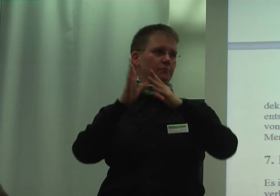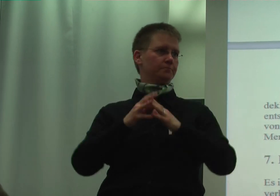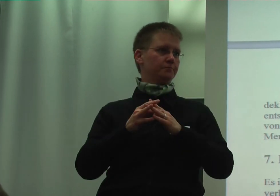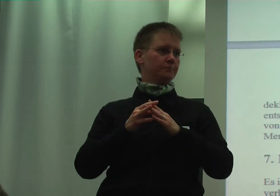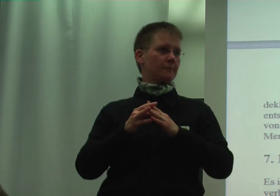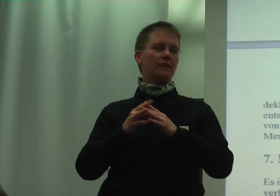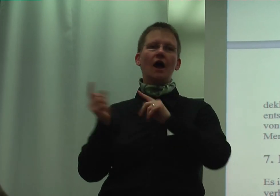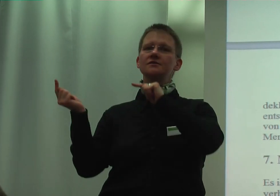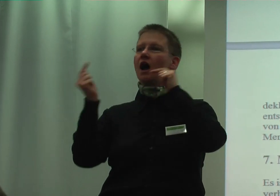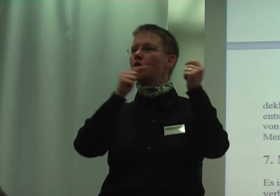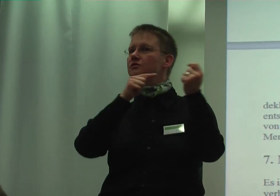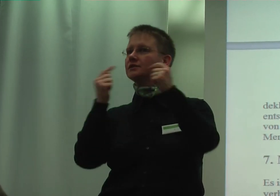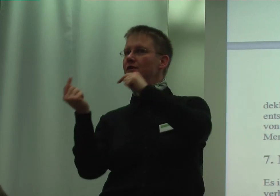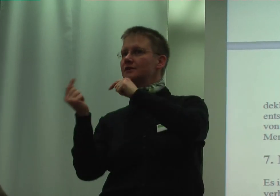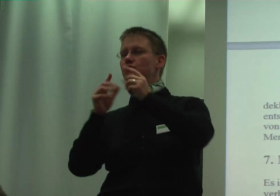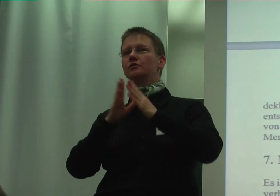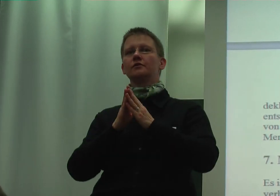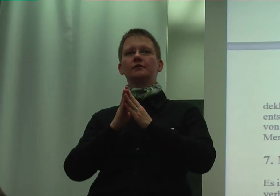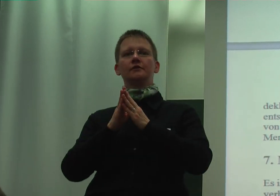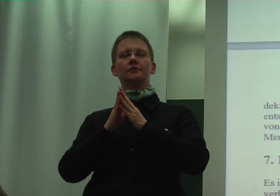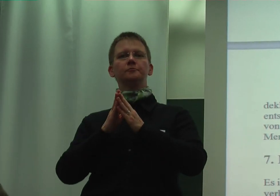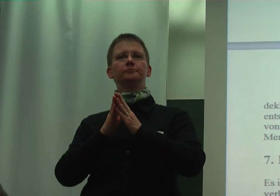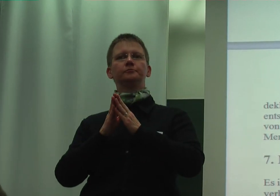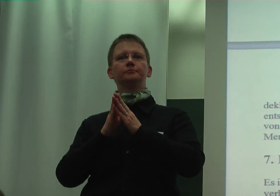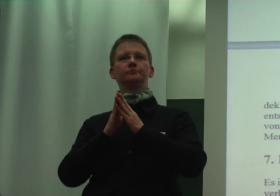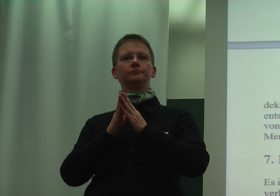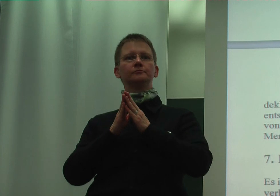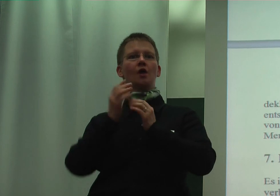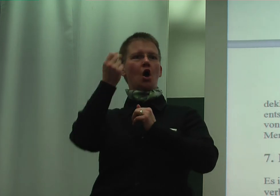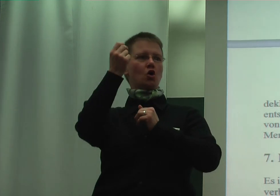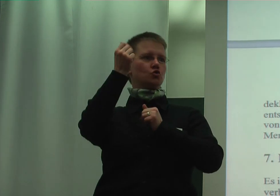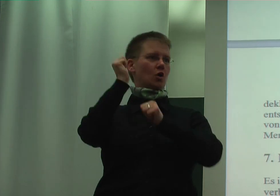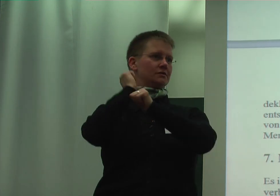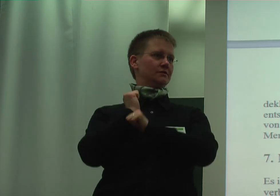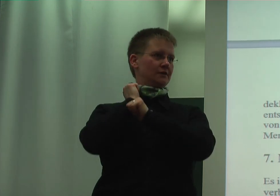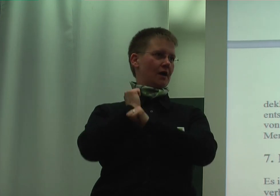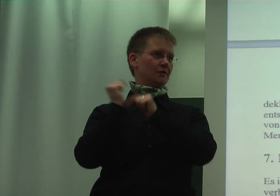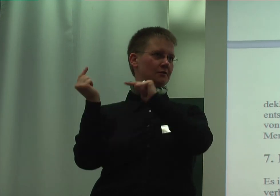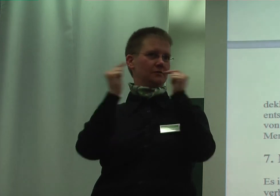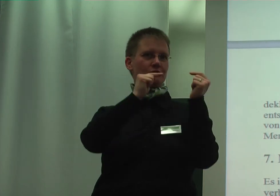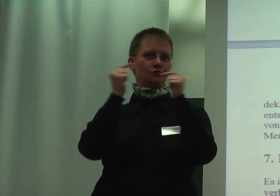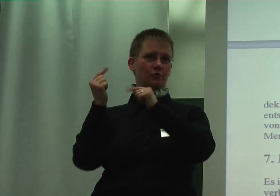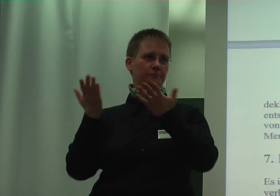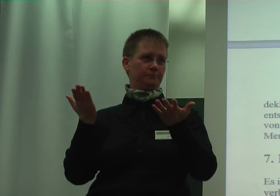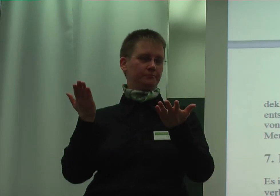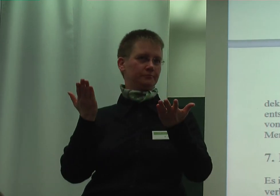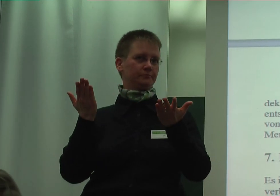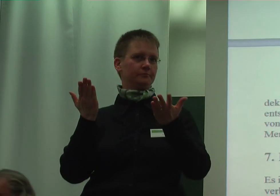Auseinandersetzung mit den Kostenträgern, dass nicht